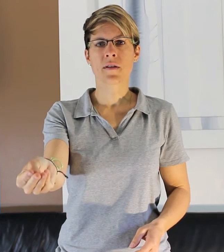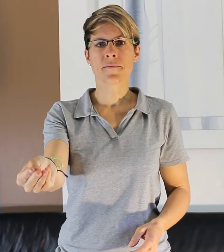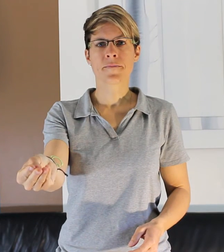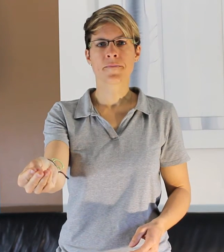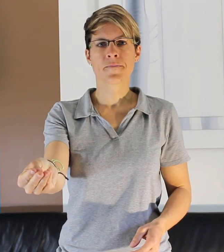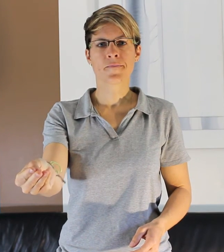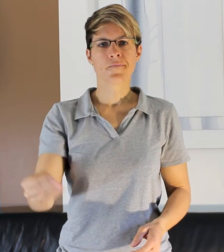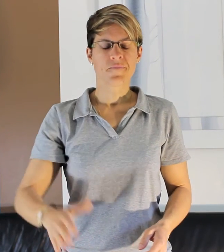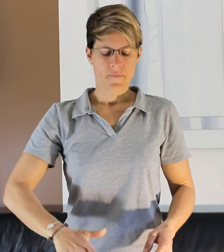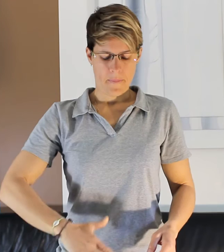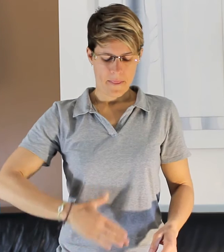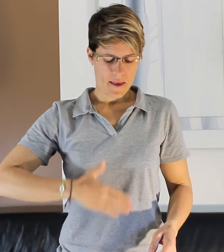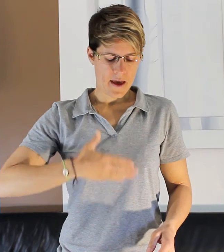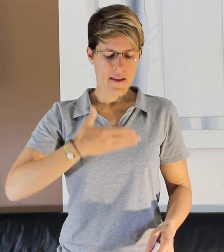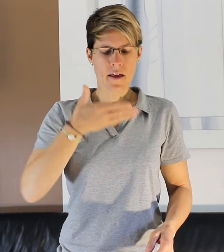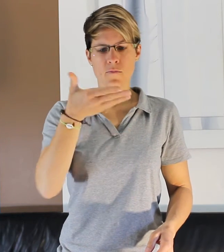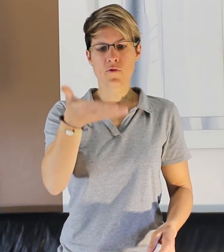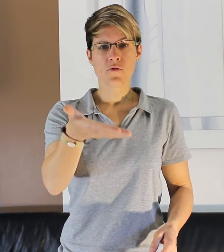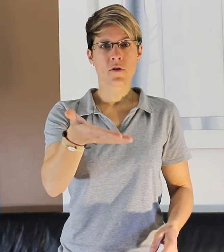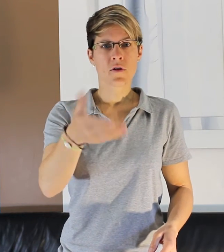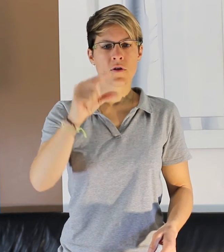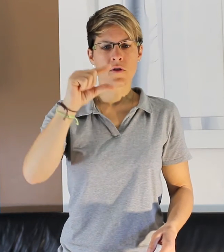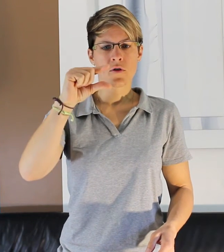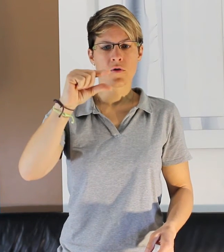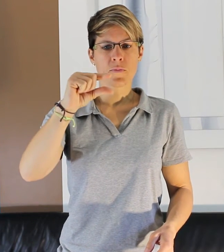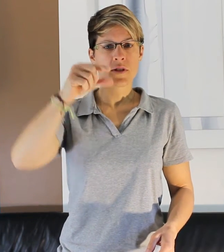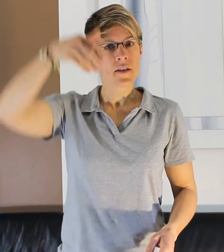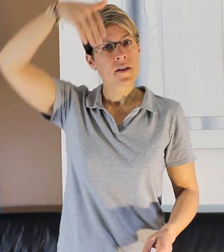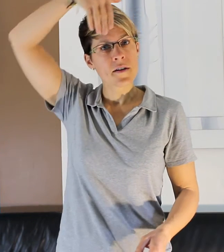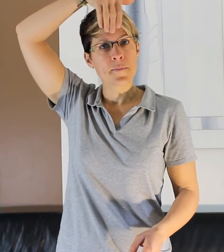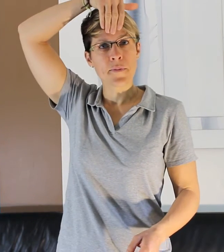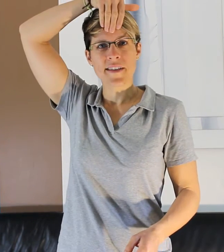un amour de petit poney.